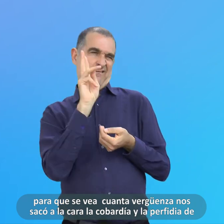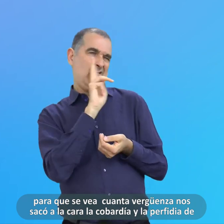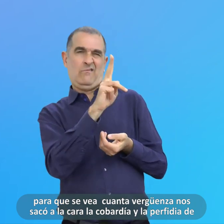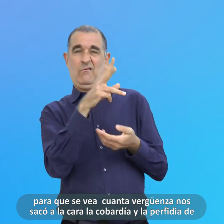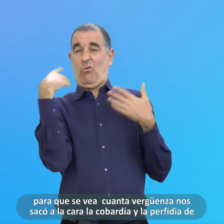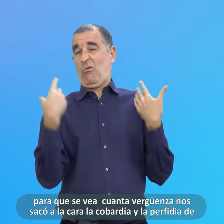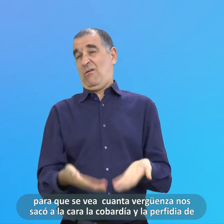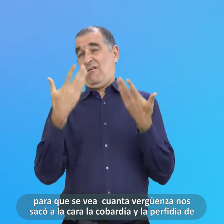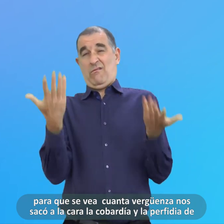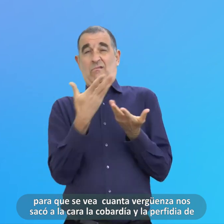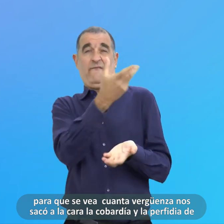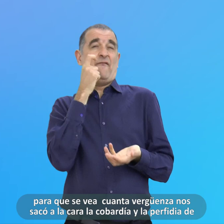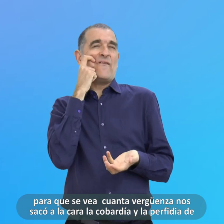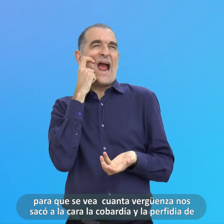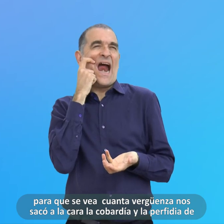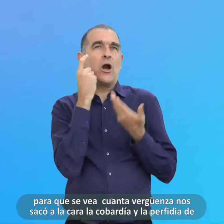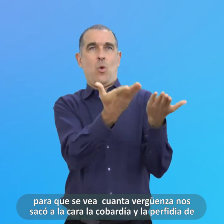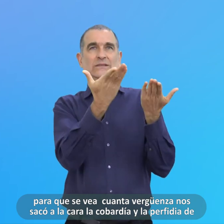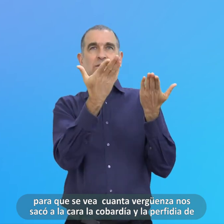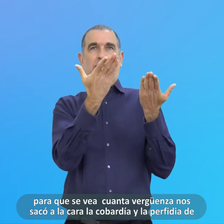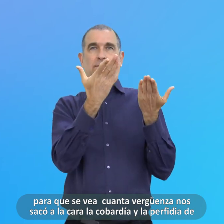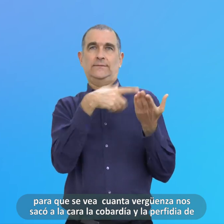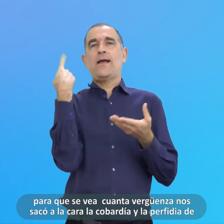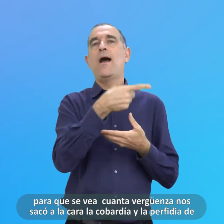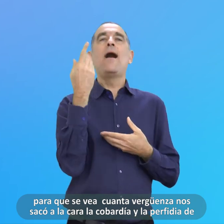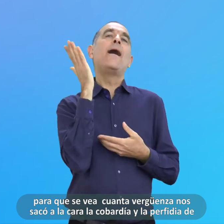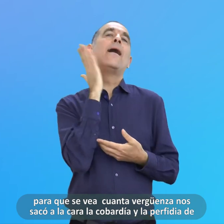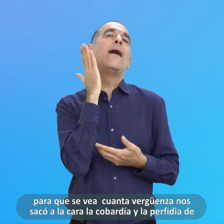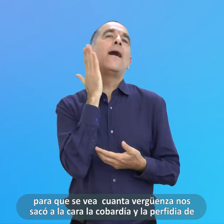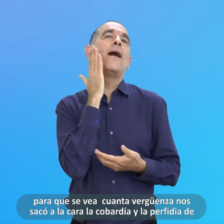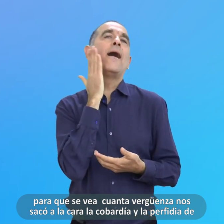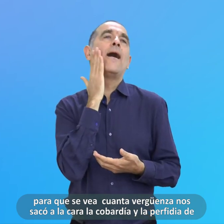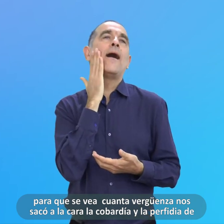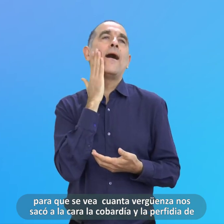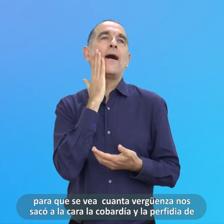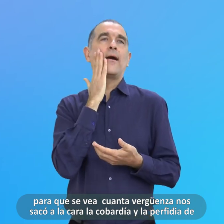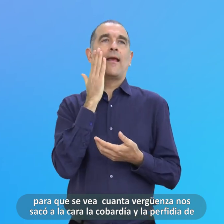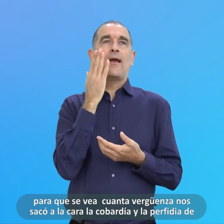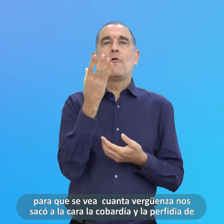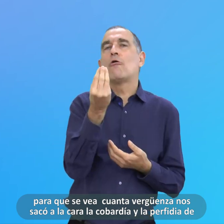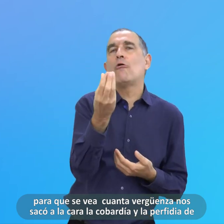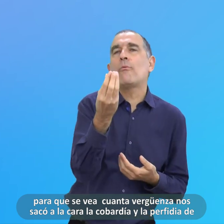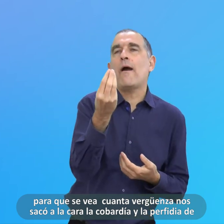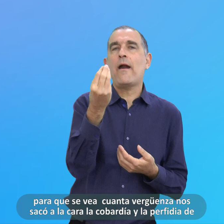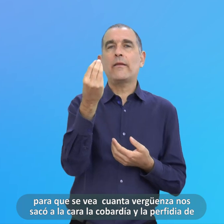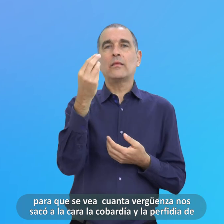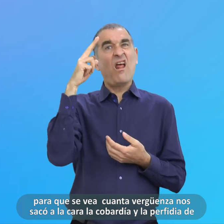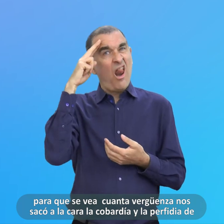Vergüenza Nos Sacó A La Cara La Cobardía Y